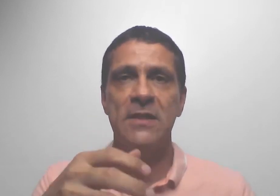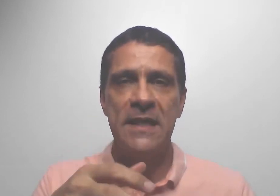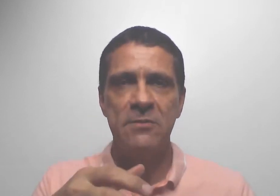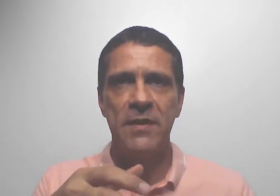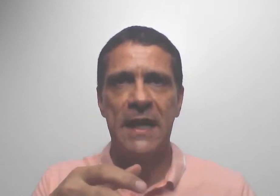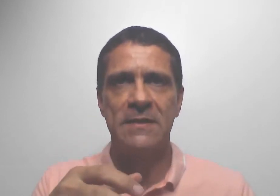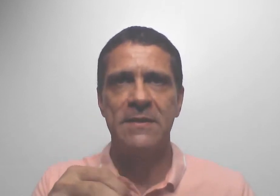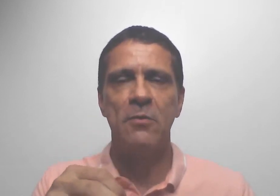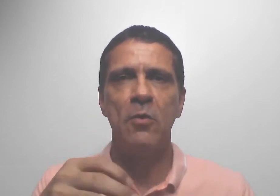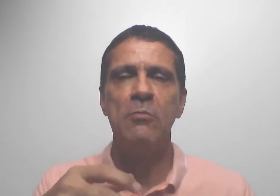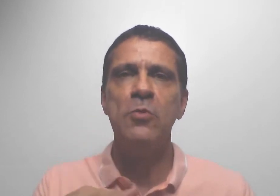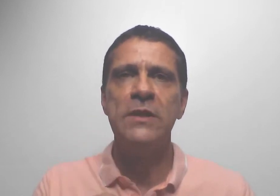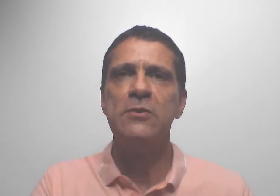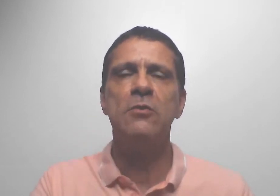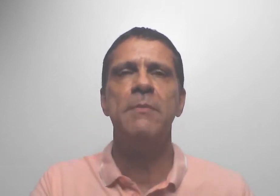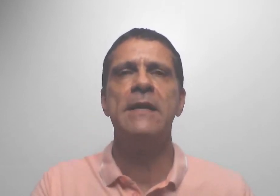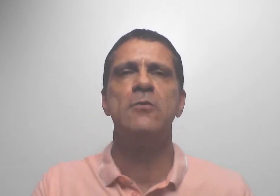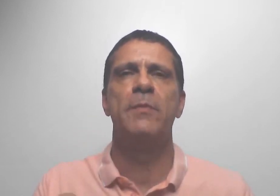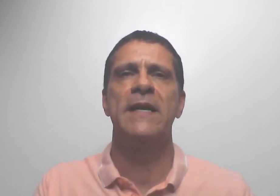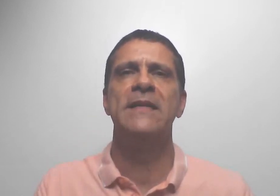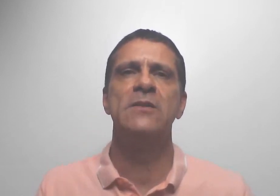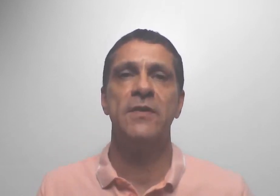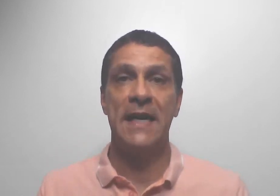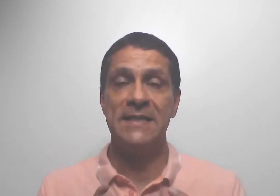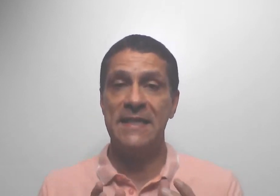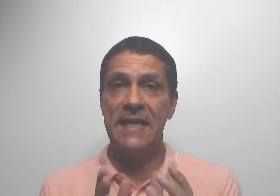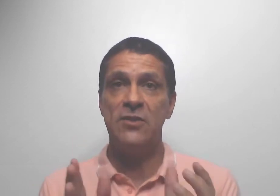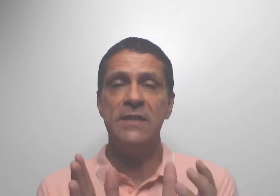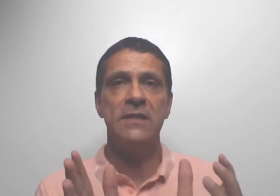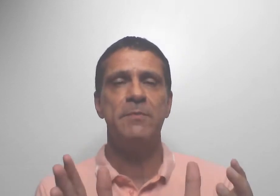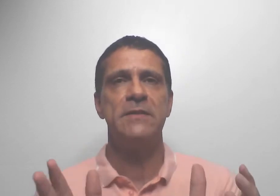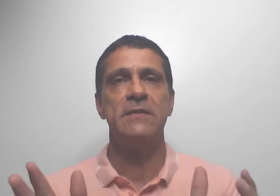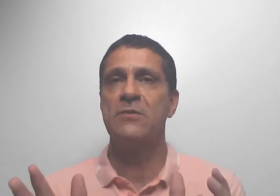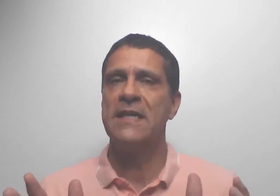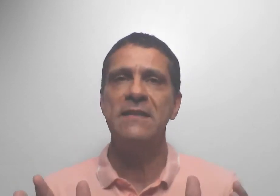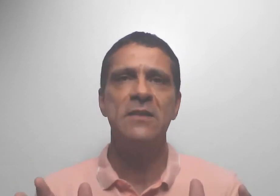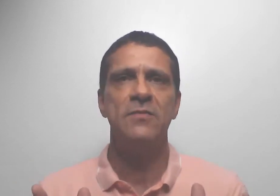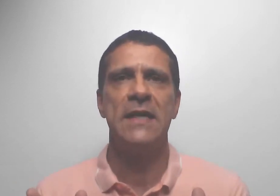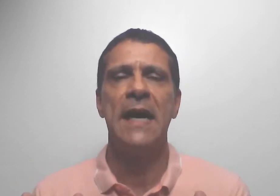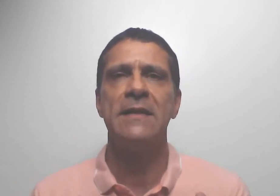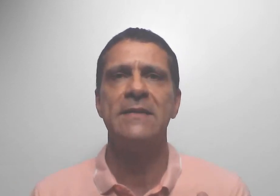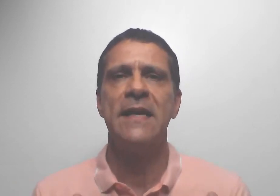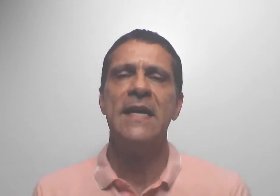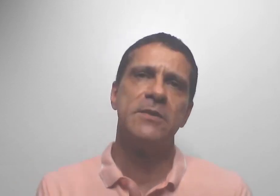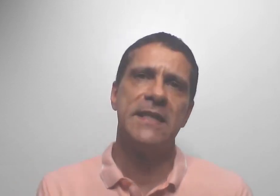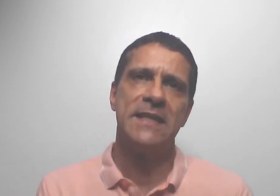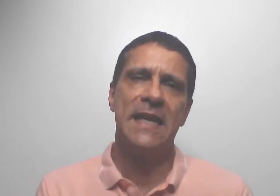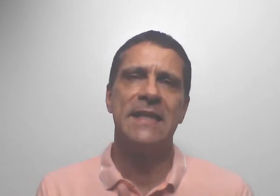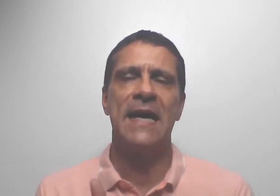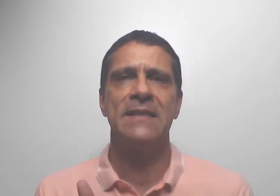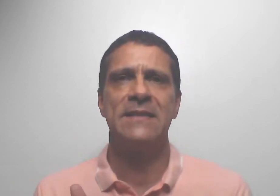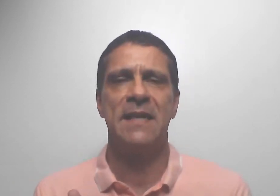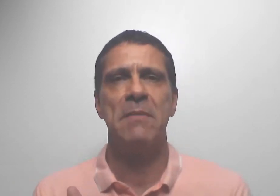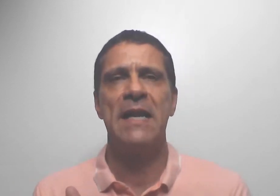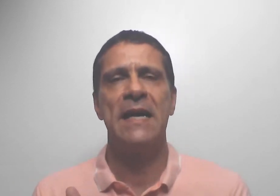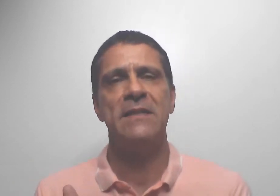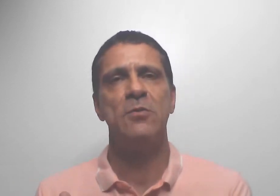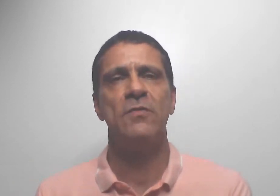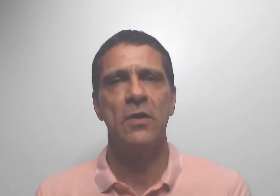de identificação como um instrumento para identificar as energias que precisam ser identificadas, que precisam ser tratadas, trabalhadas ou